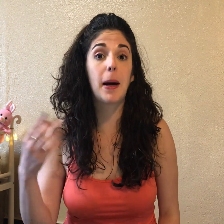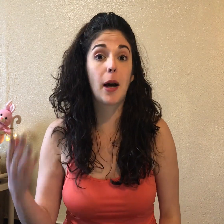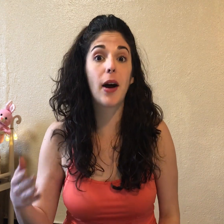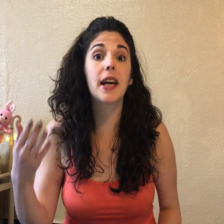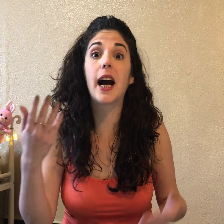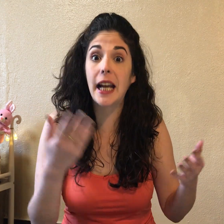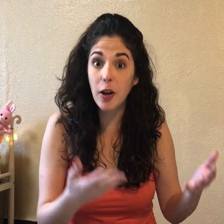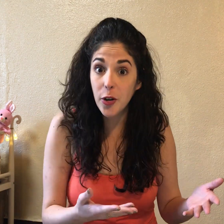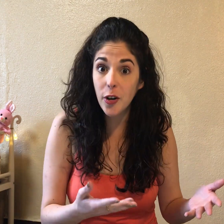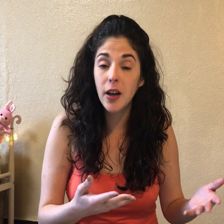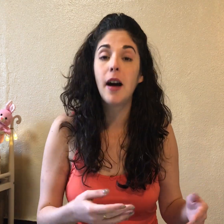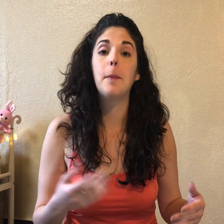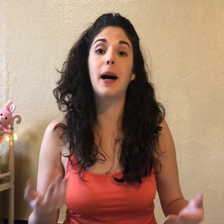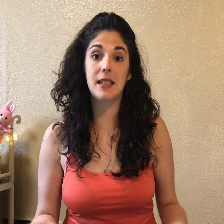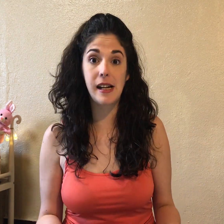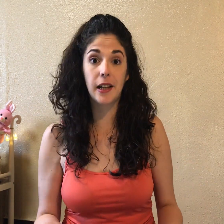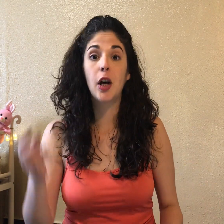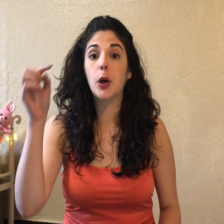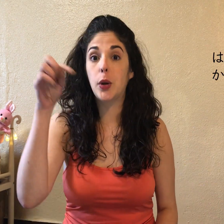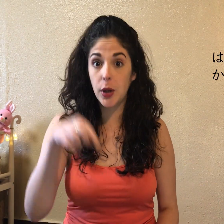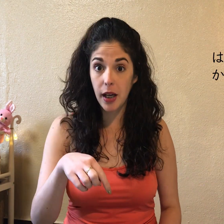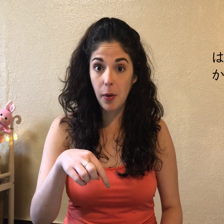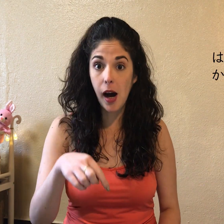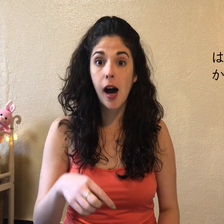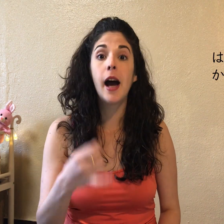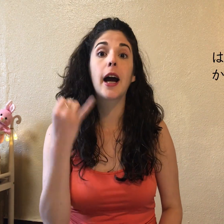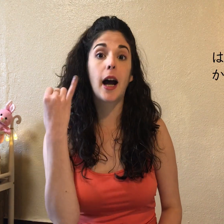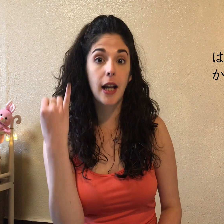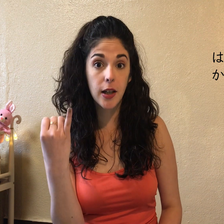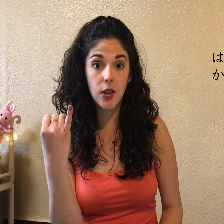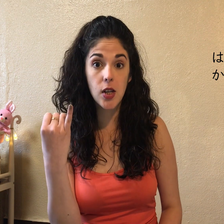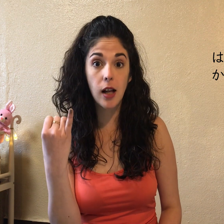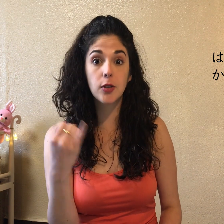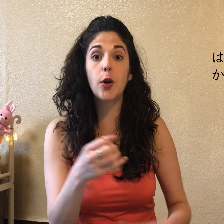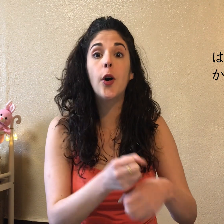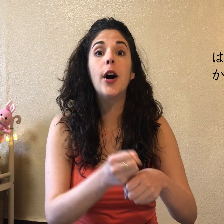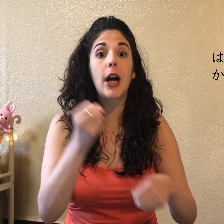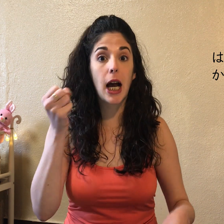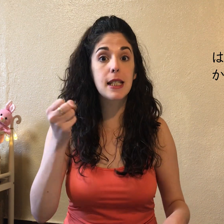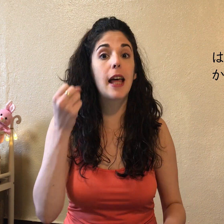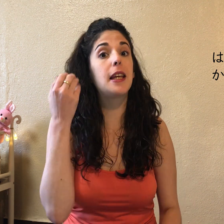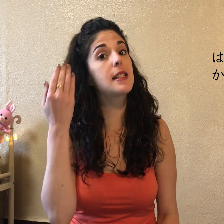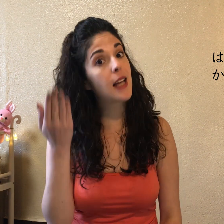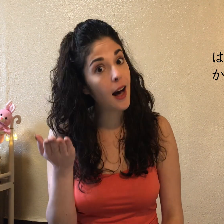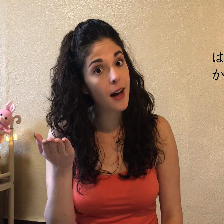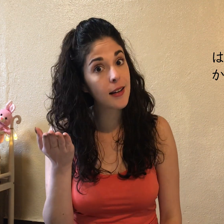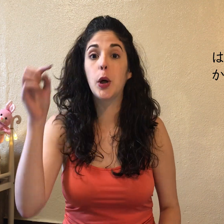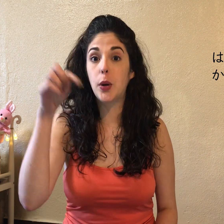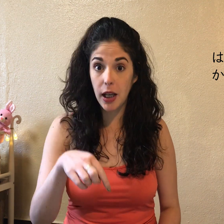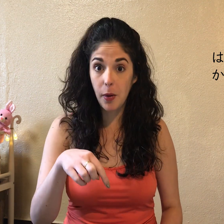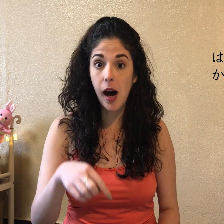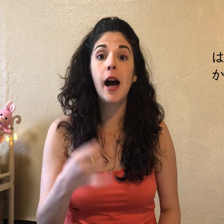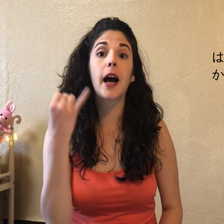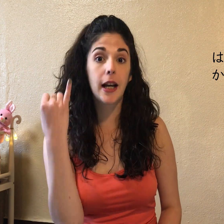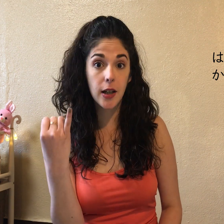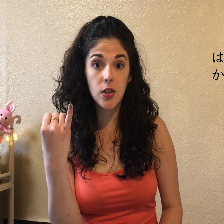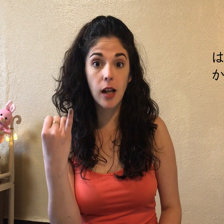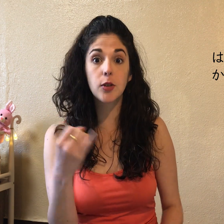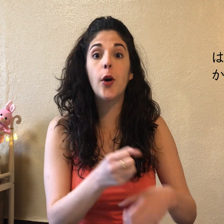paraguas de hanako. Va a ser... Kore ba hanako san no kasa desu ka? Kore ba hanako san no